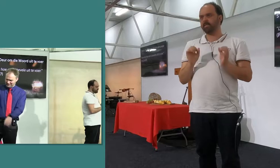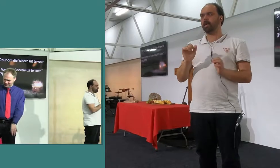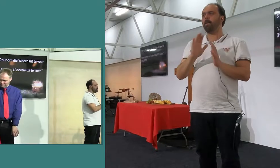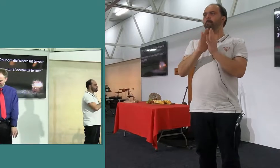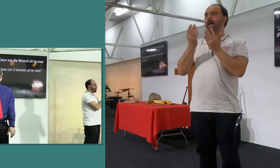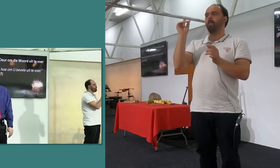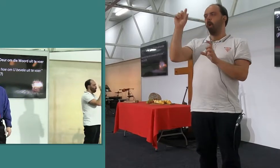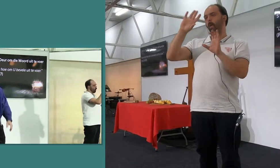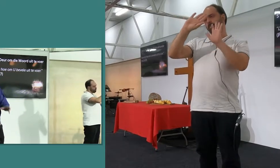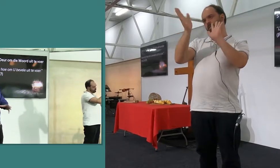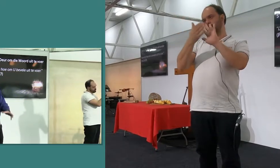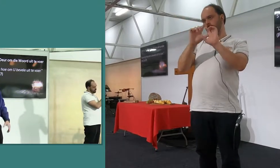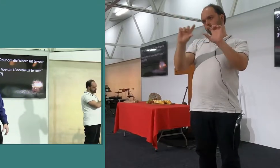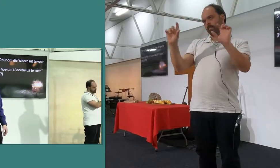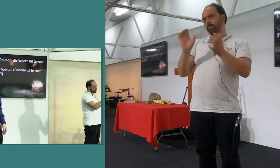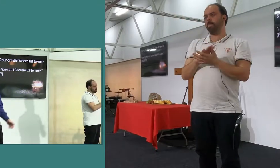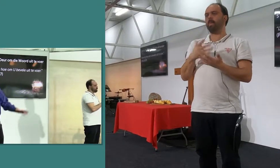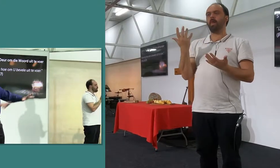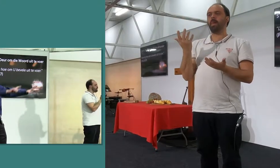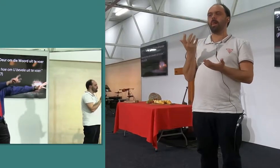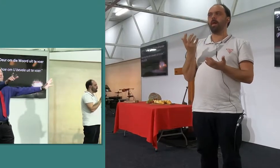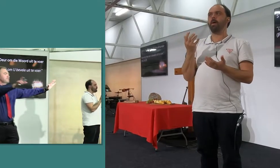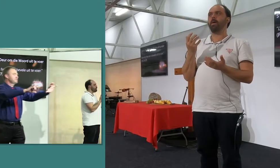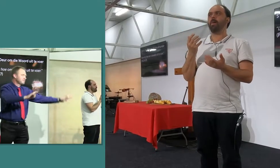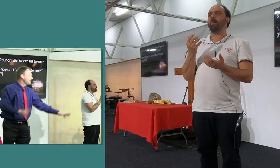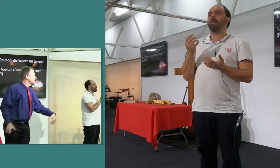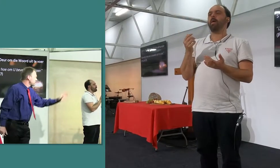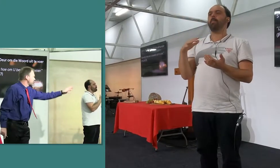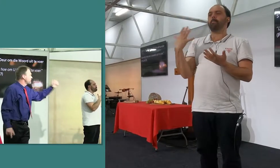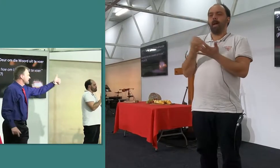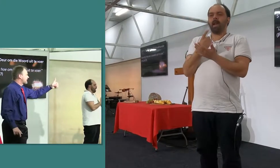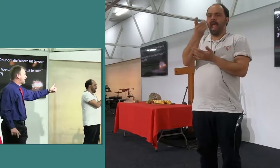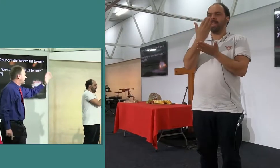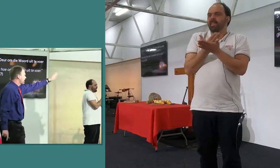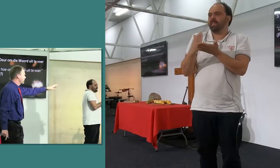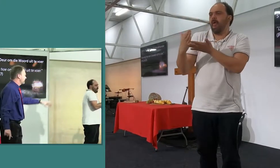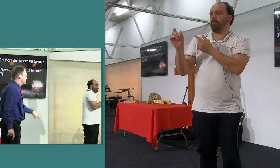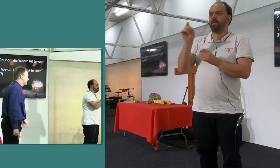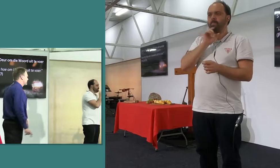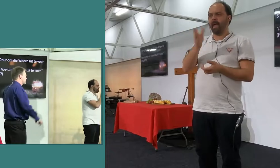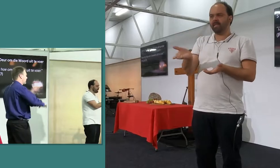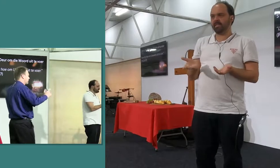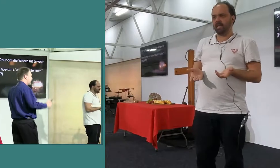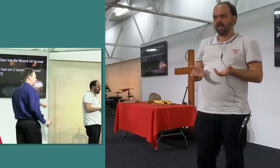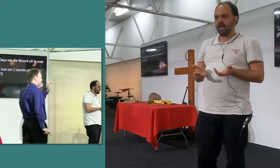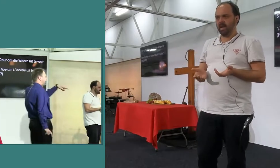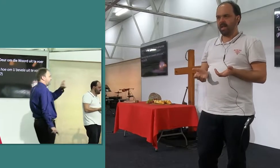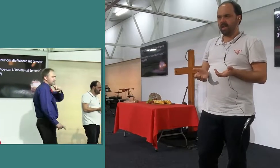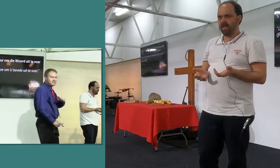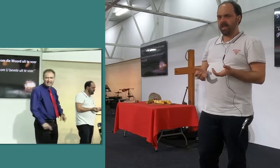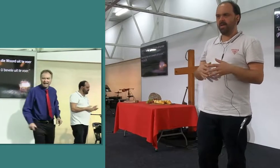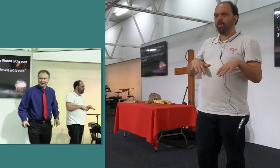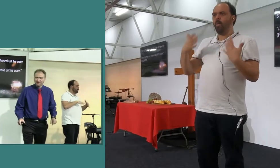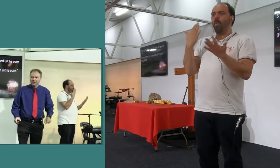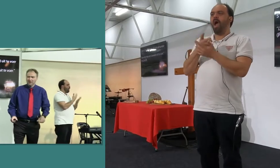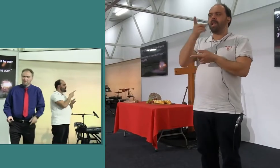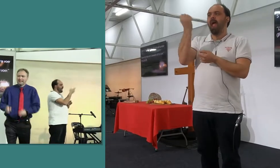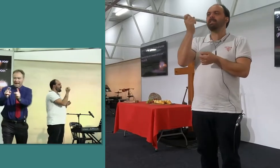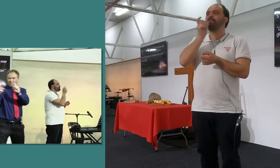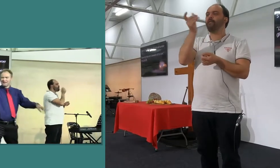jou koppie, en alles, daar, ek wil, oor jy, ek wil nou, sê dit doen, dit is ek hou daarvan, dit is my wonder, ek like alles, maar dit helpt nie, dan